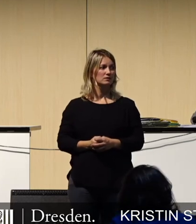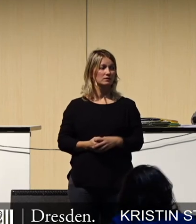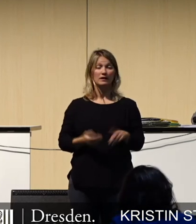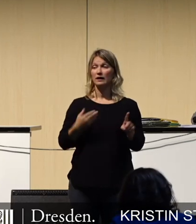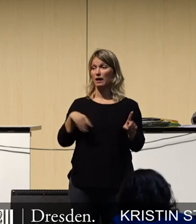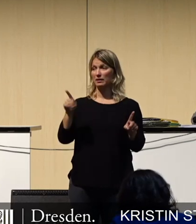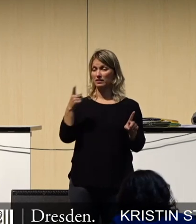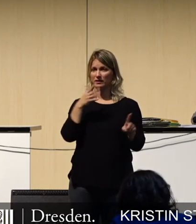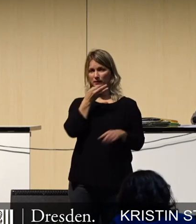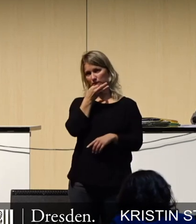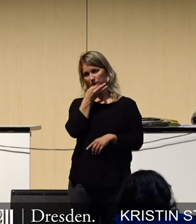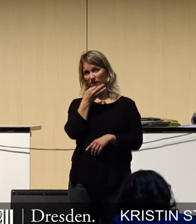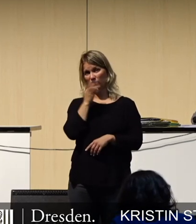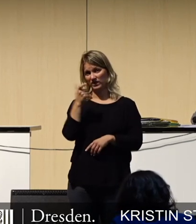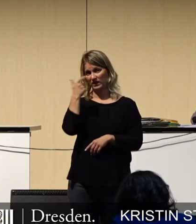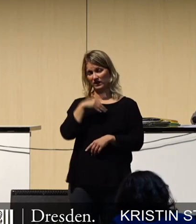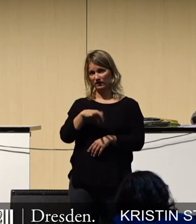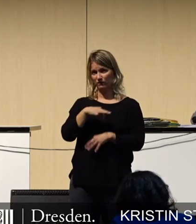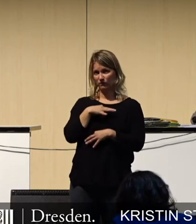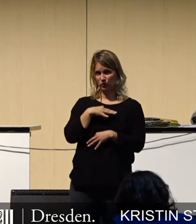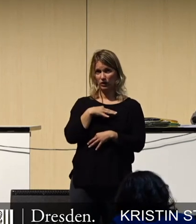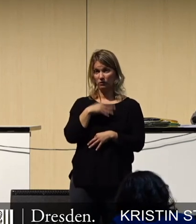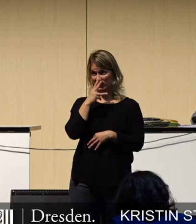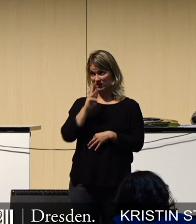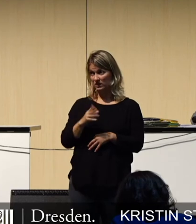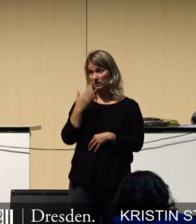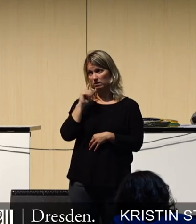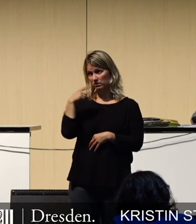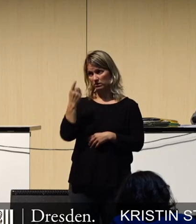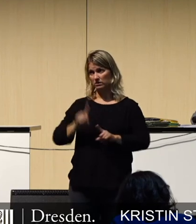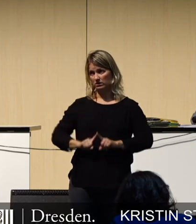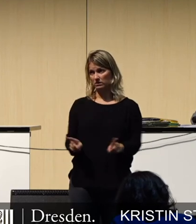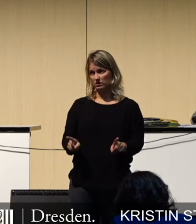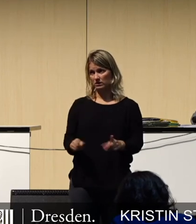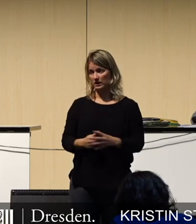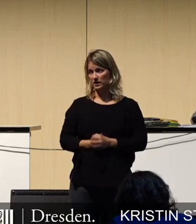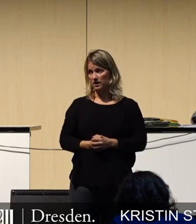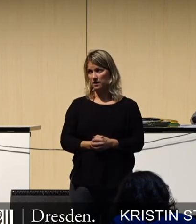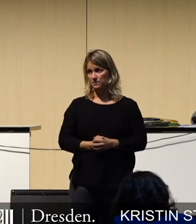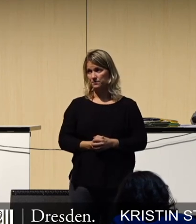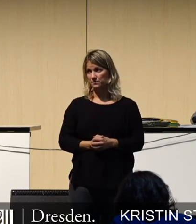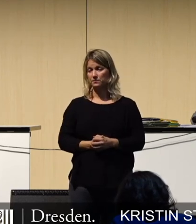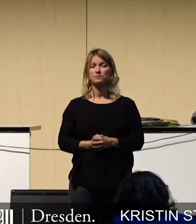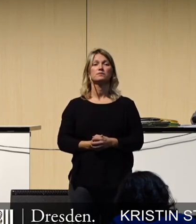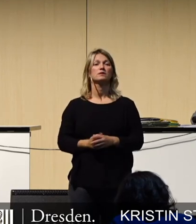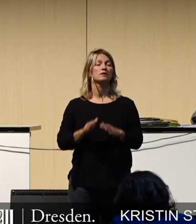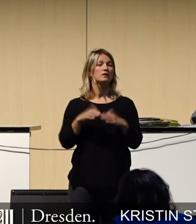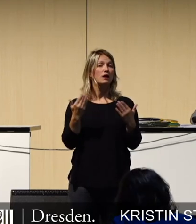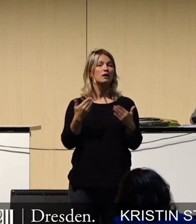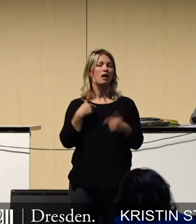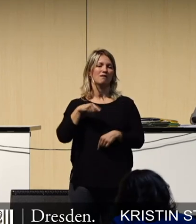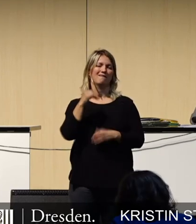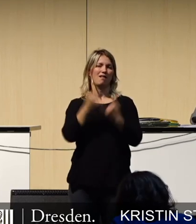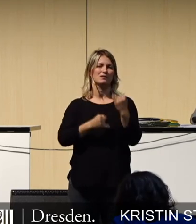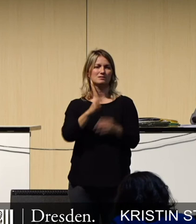galt nicht mir. Wenn doch, verbitte ich mir so etwas in Zukunft. Ja, als Redner immer in der fünften Runde hatten wir uns ein bisschen schwer,